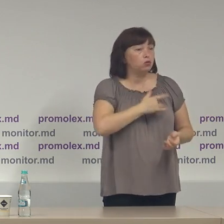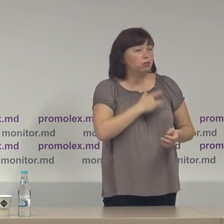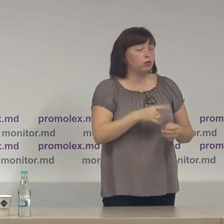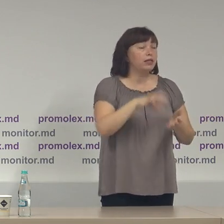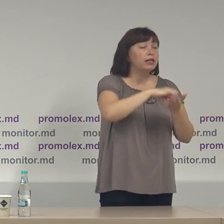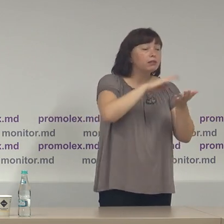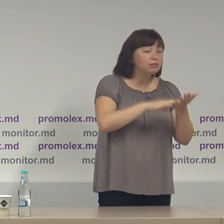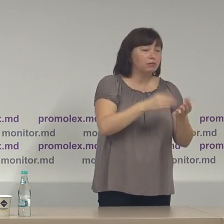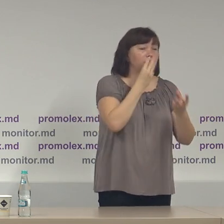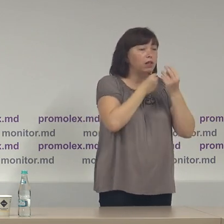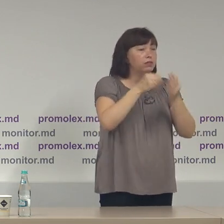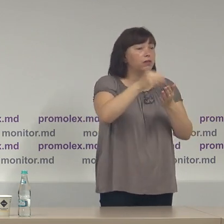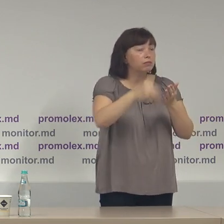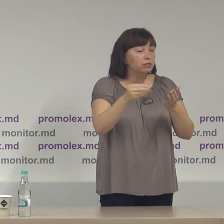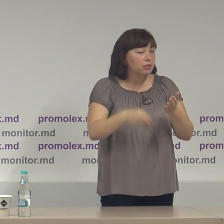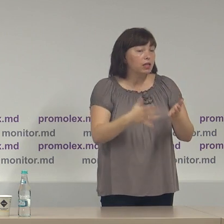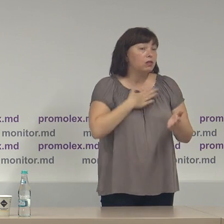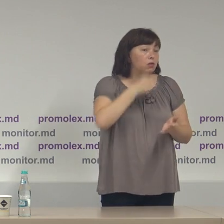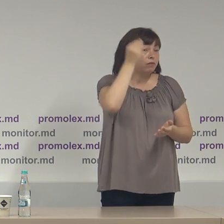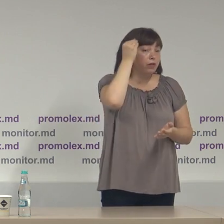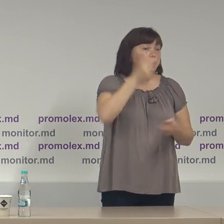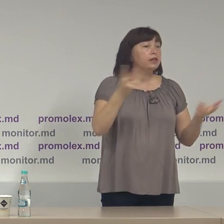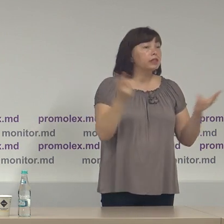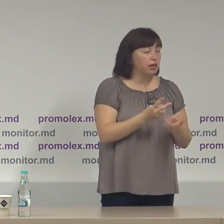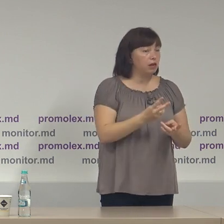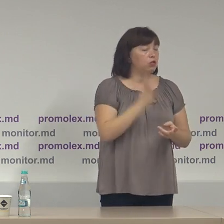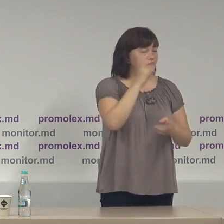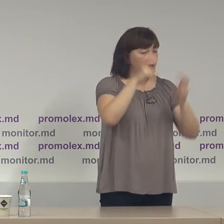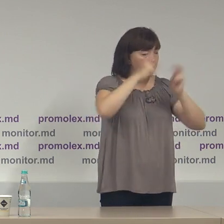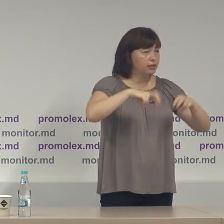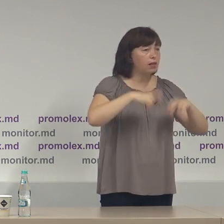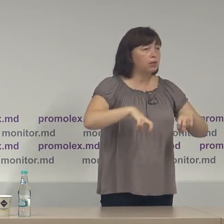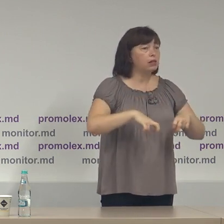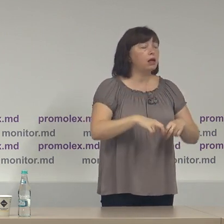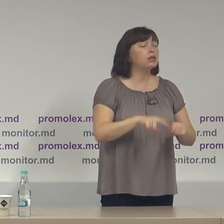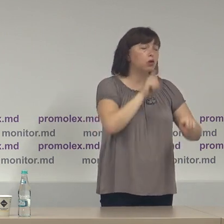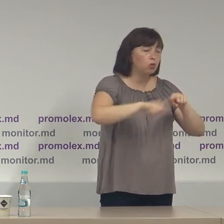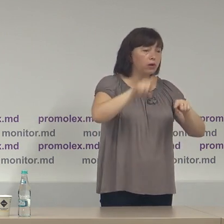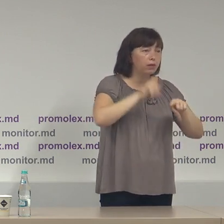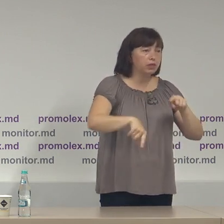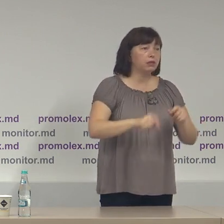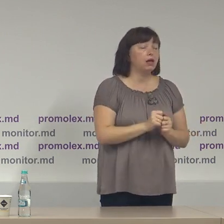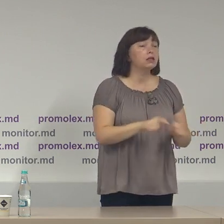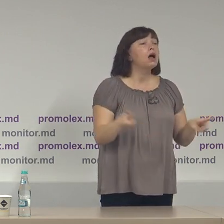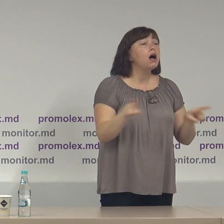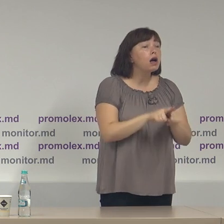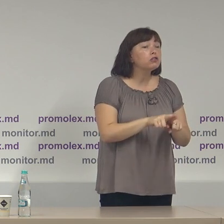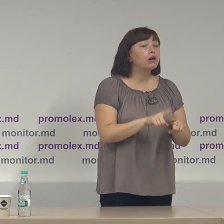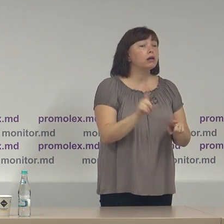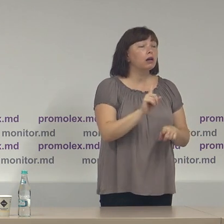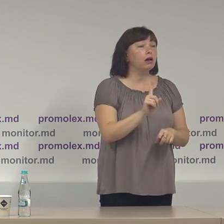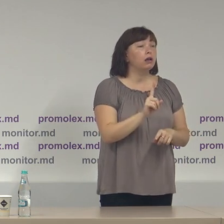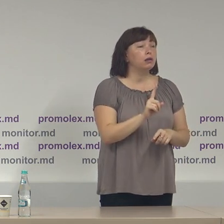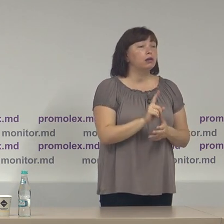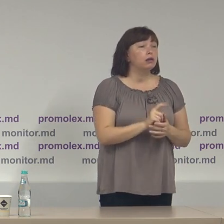înregistrărilor prealabele colective din punctul nostru de vedere trebuie să fie examinate cu rapiditate așa încât să înlăture